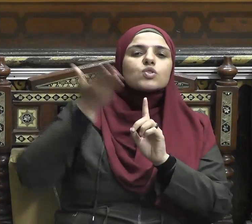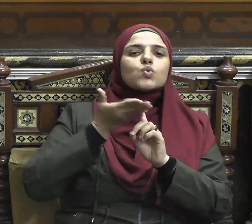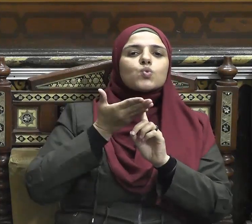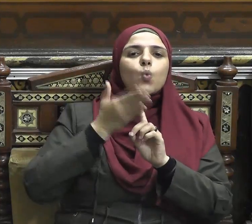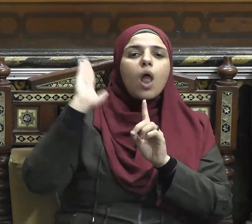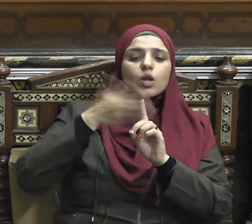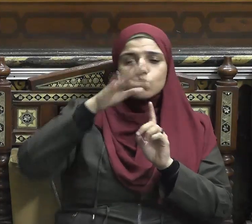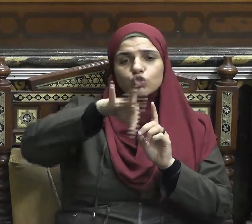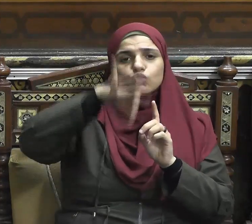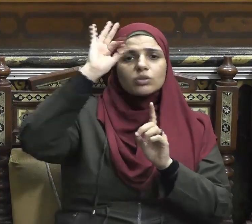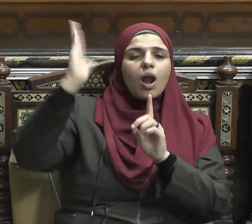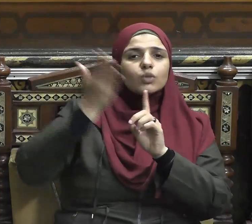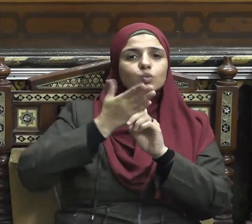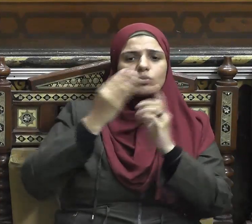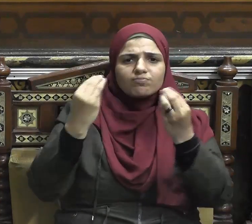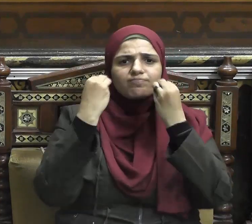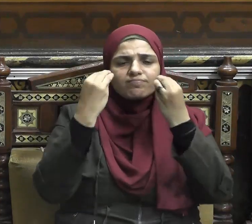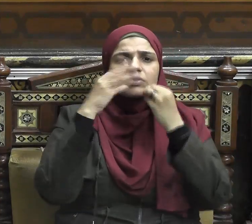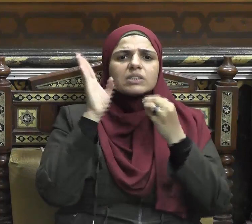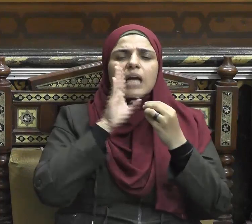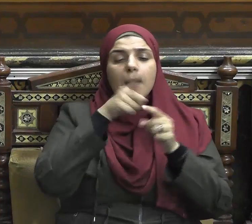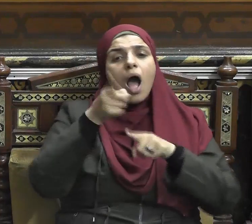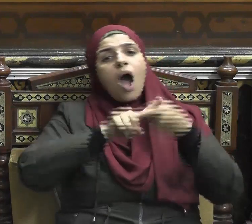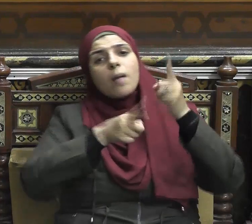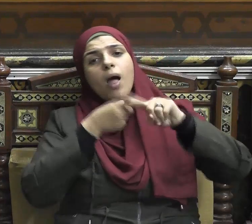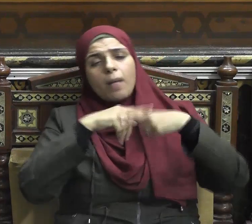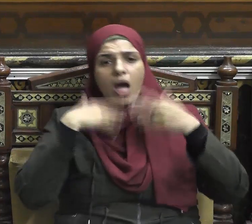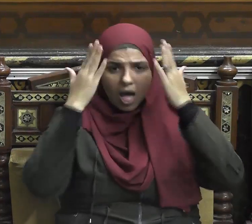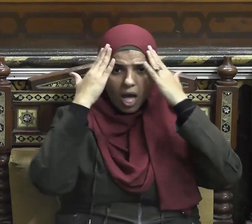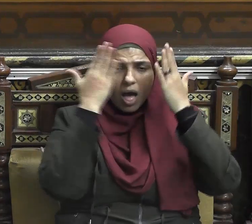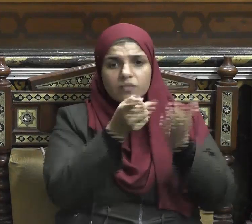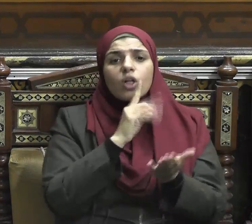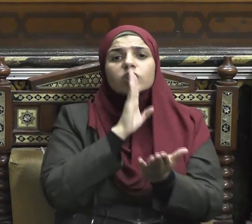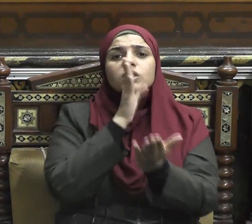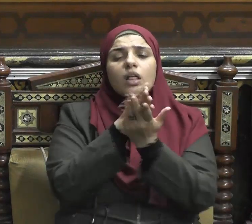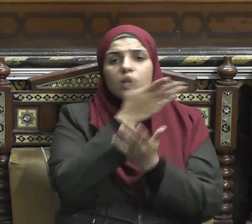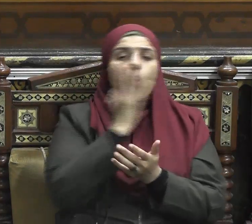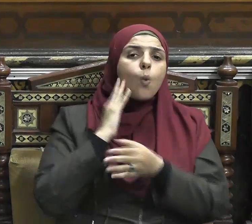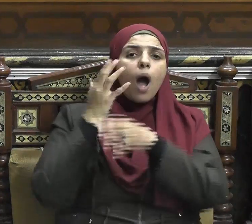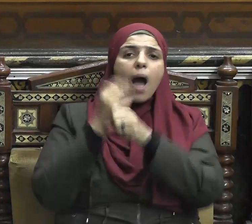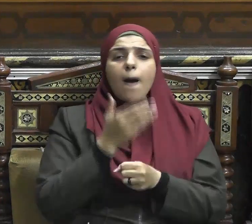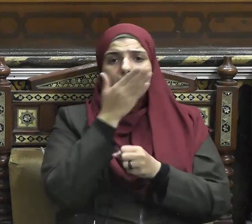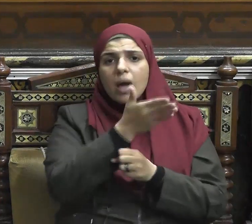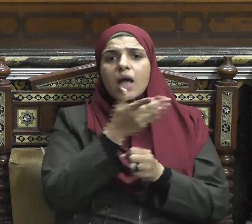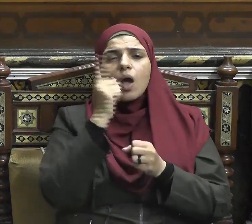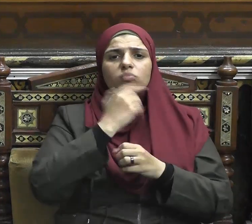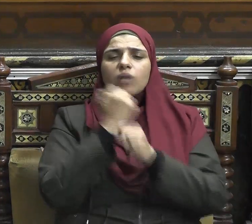ونأتي الفواحشة ونقطع الأرحام ونسيء الجوار